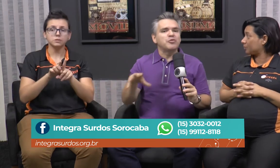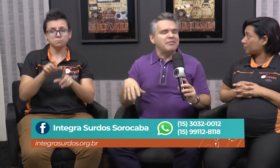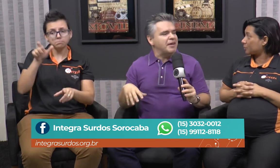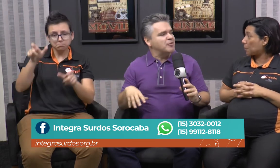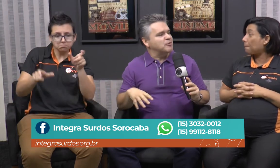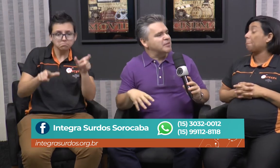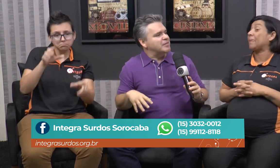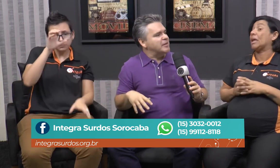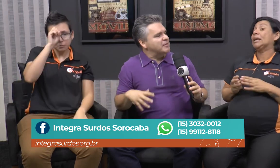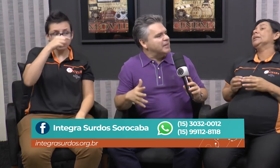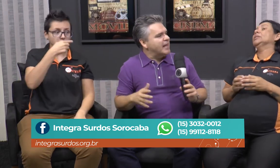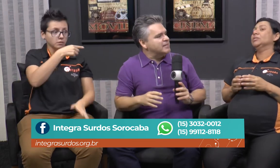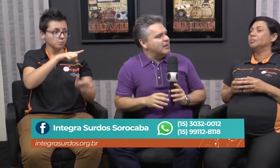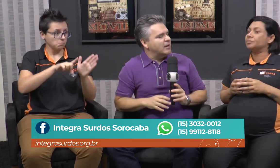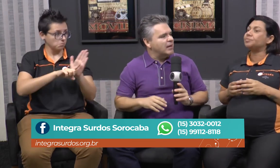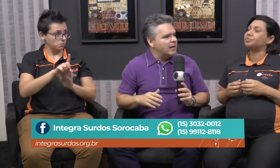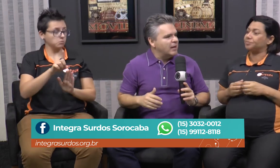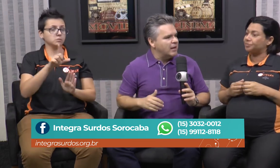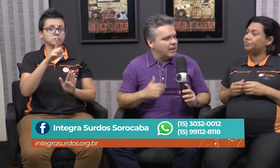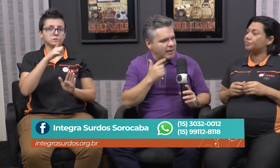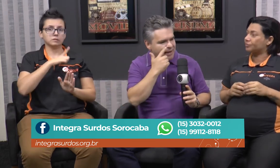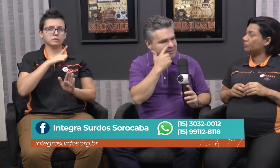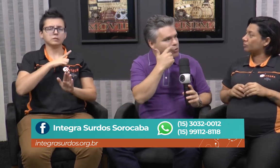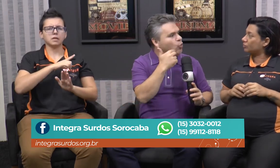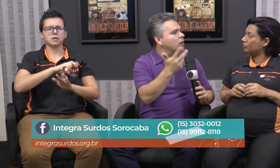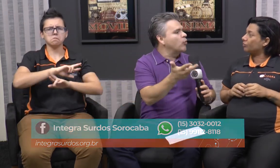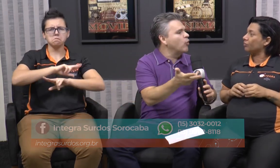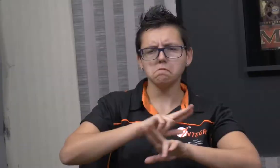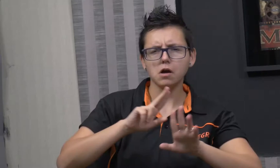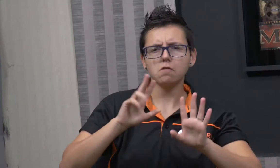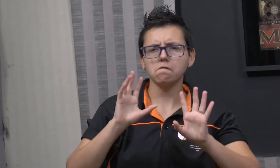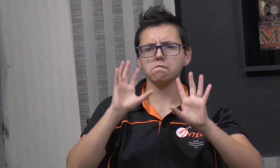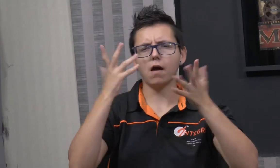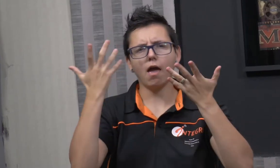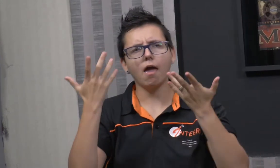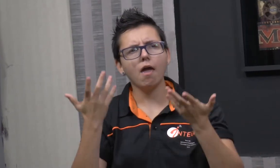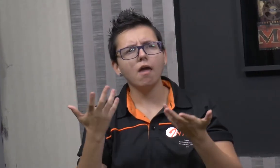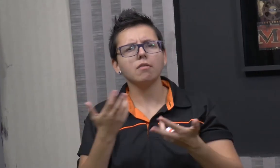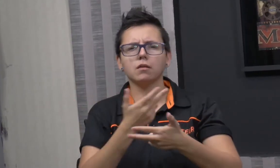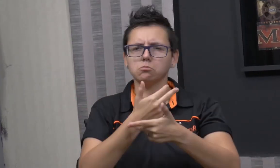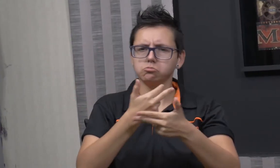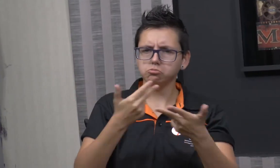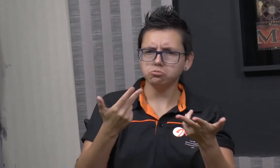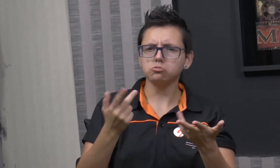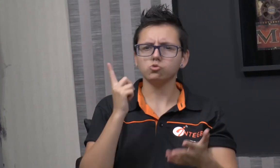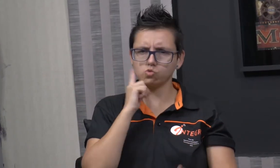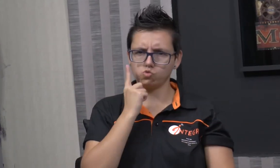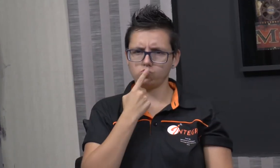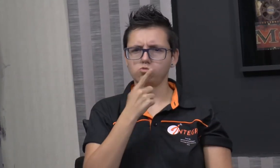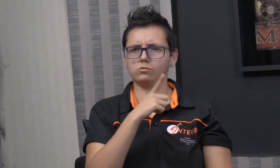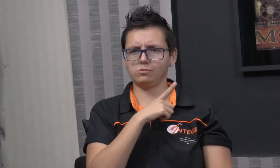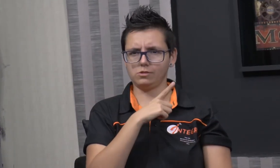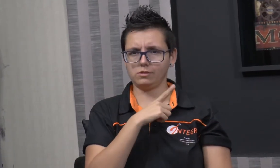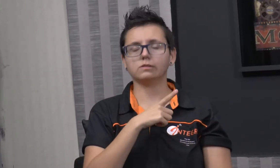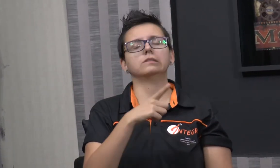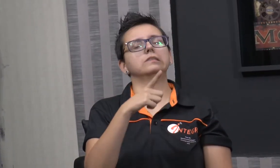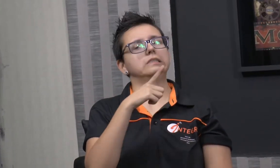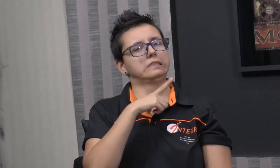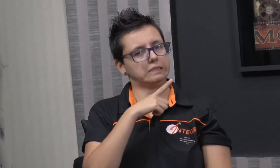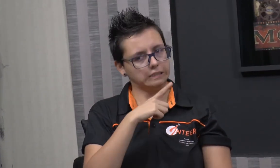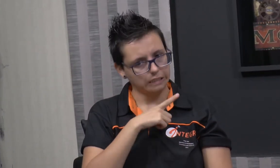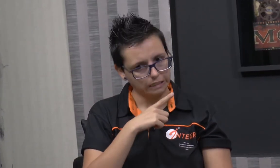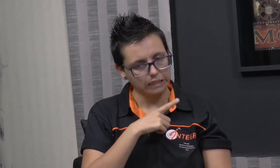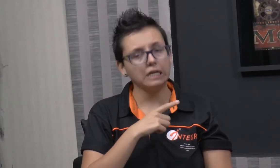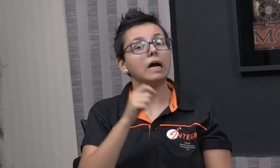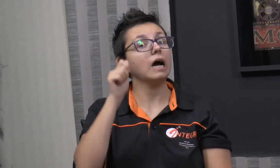organizam muito eventos, assim, atividades extracurriculares ao longo do ano? Sim, sim. Tem só pra surdos,